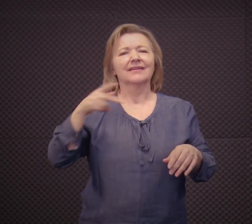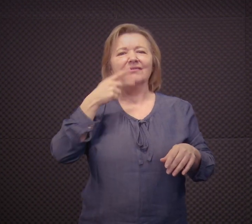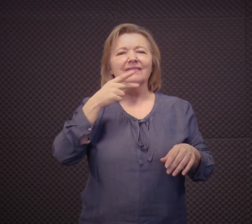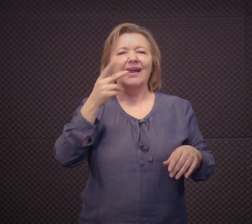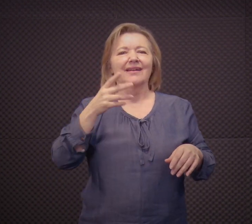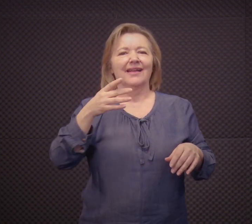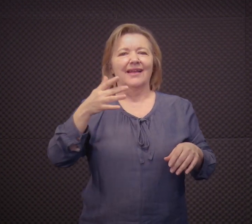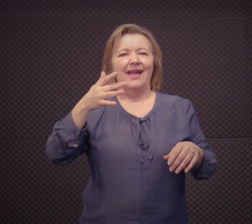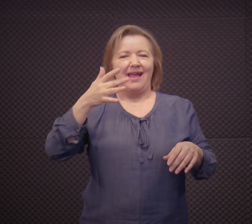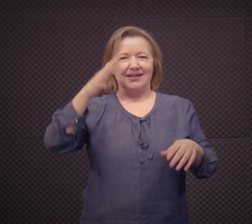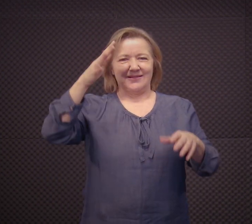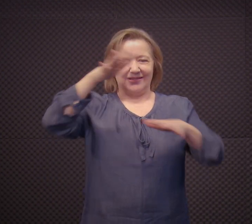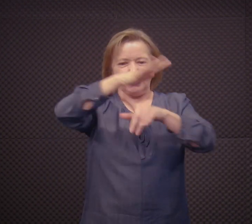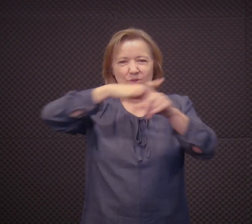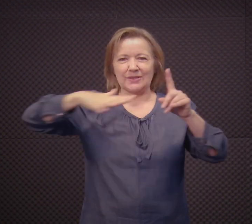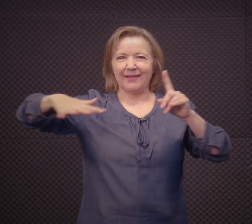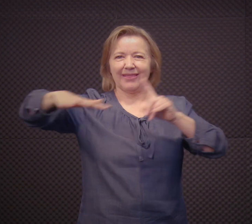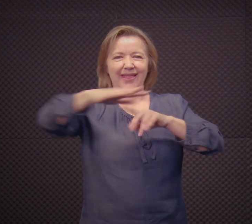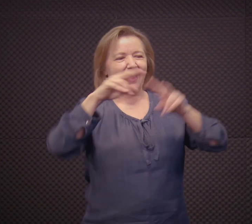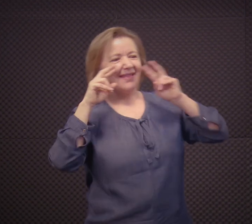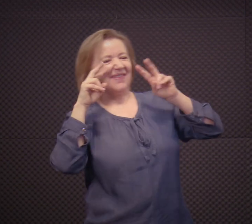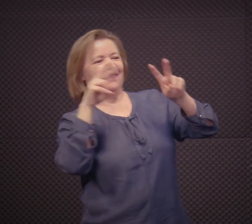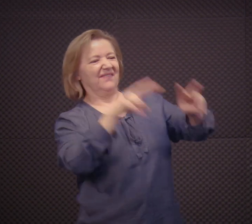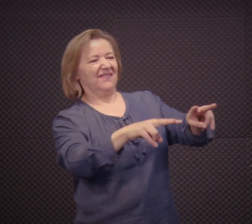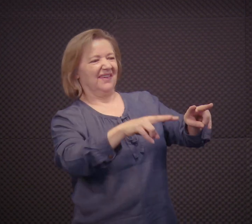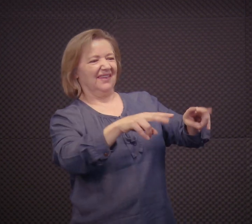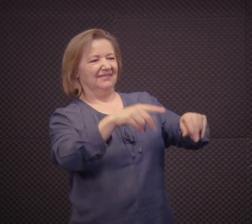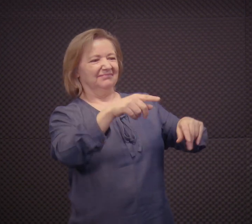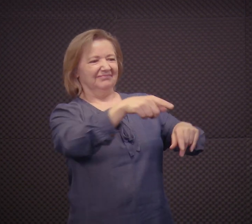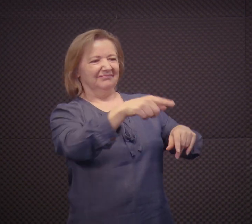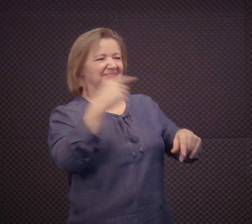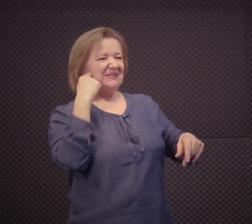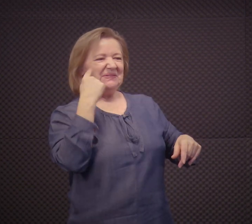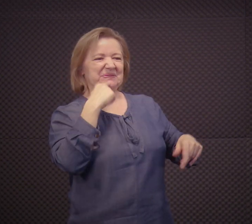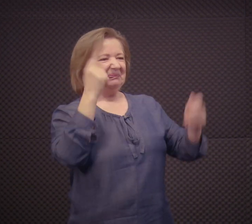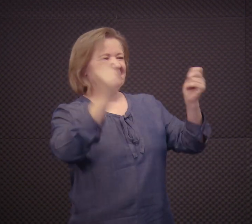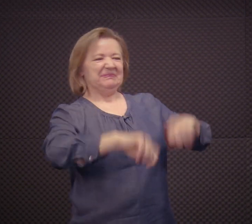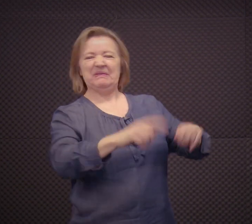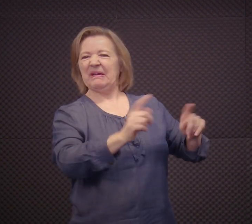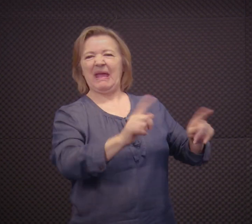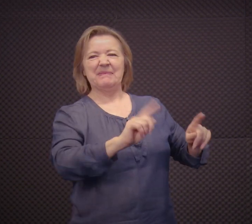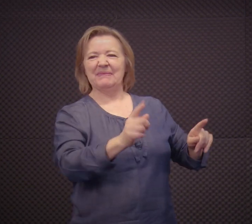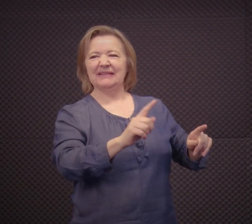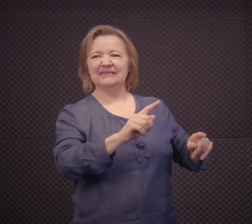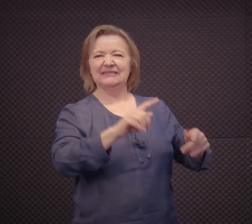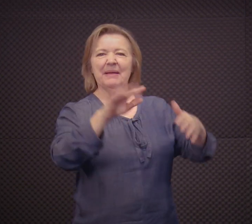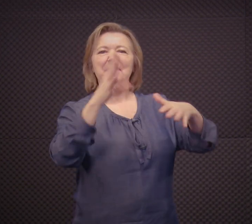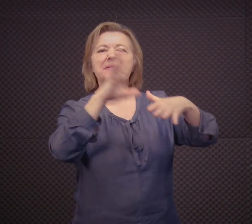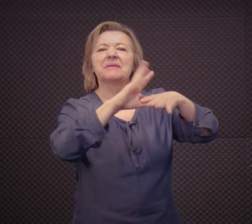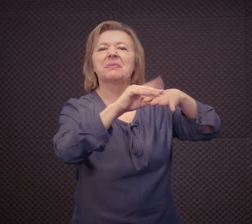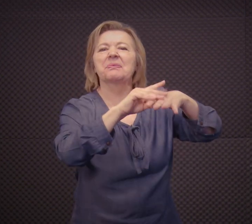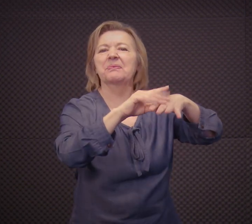Nós temos outra autora, a Karen Stoke, né? Então, como que ela vê a questão... A sociedade não